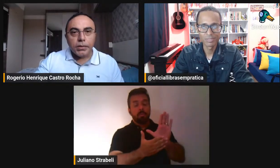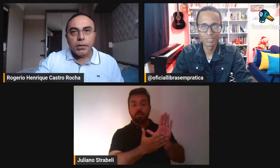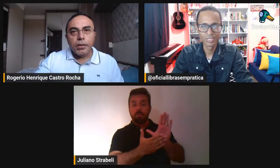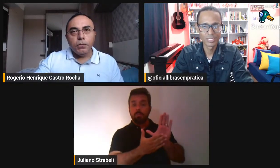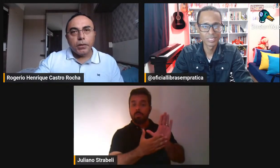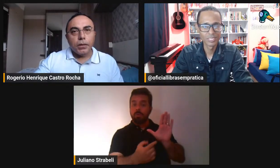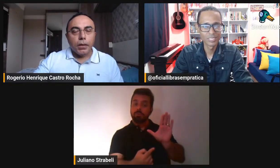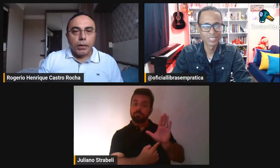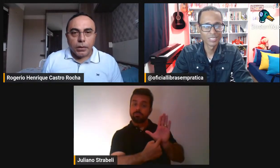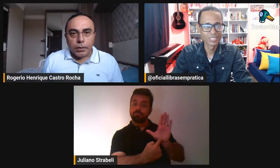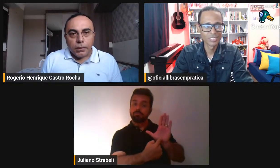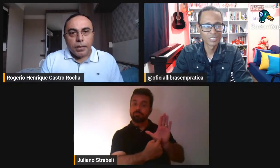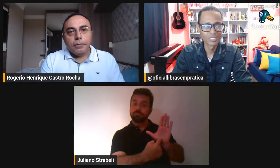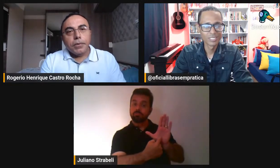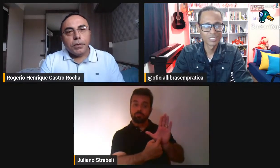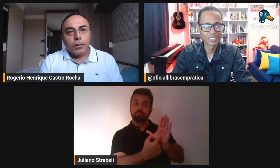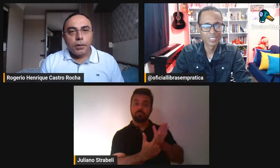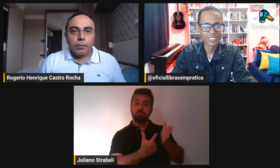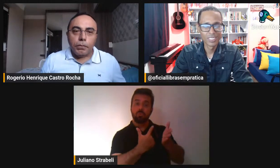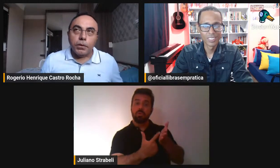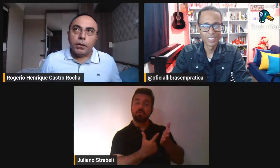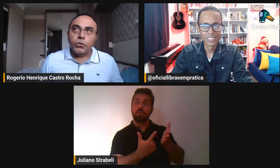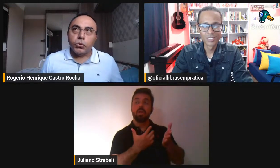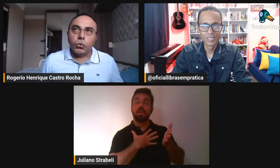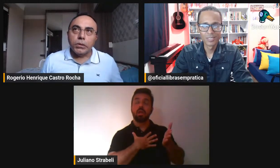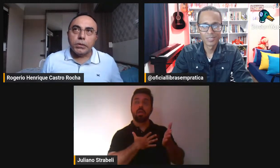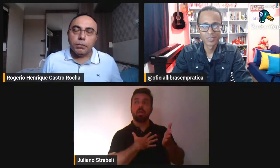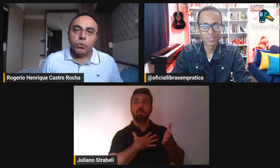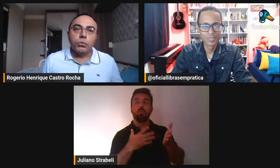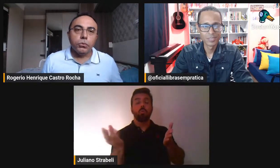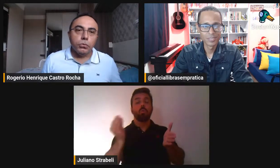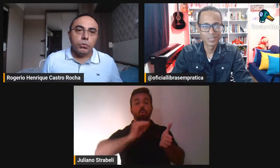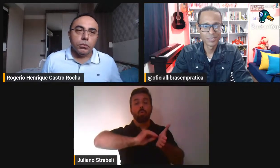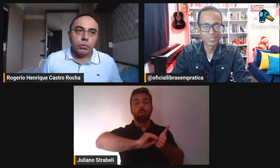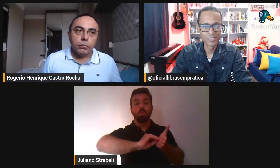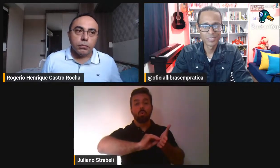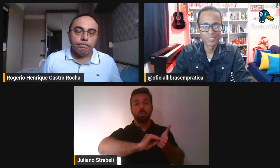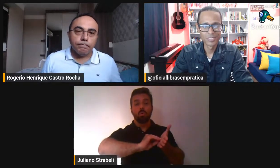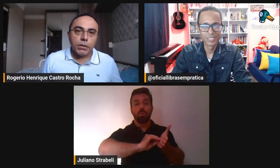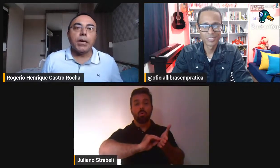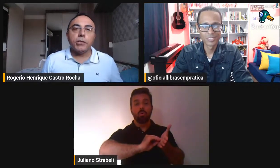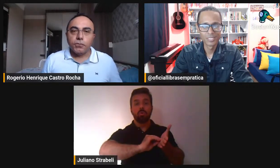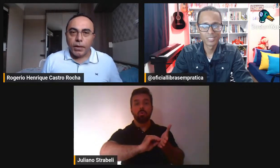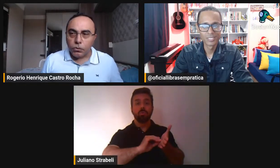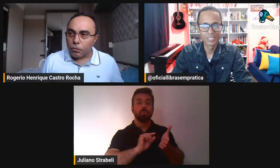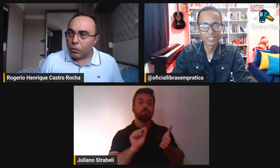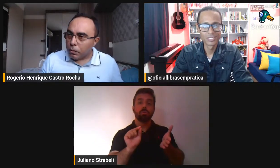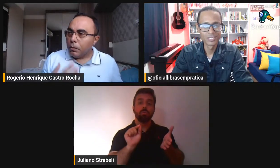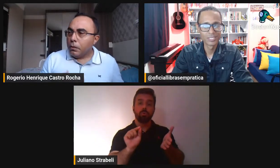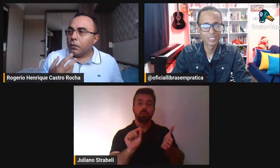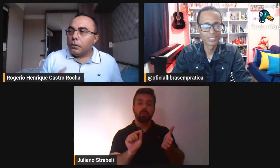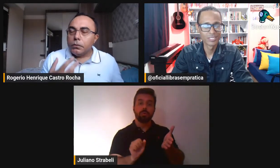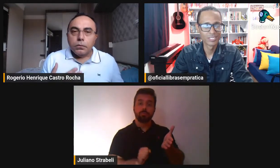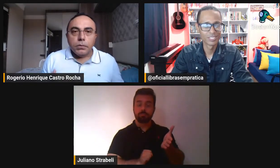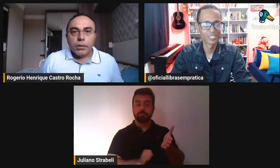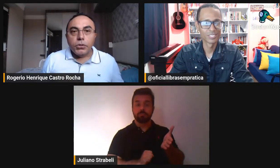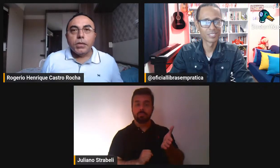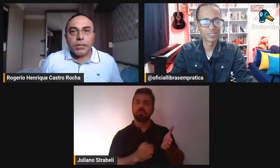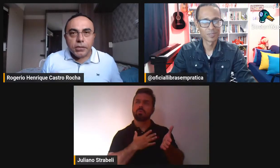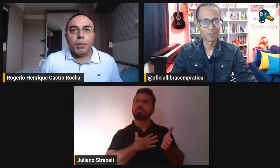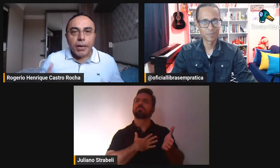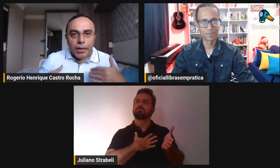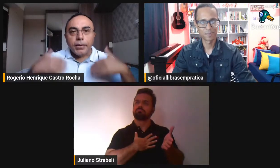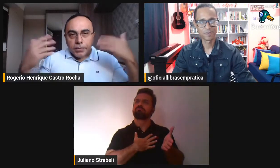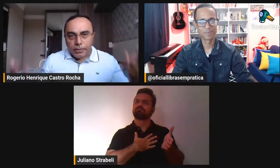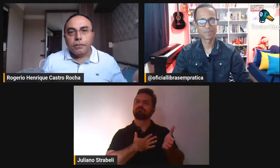praticar nesse livro aqui. E que me deixou muito satisfeito por ter